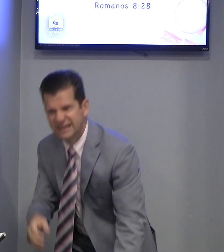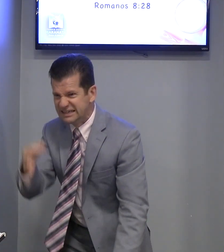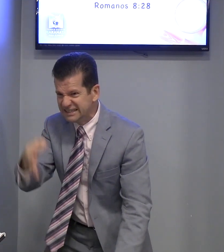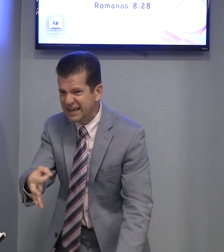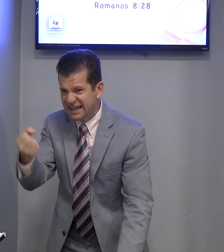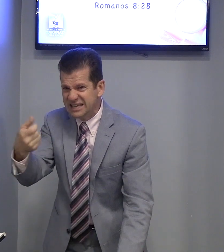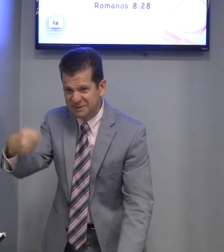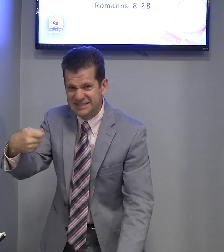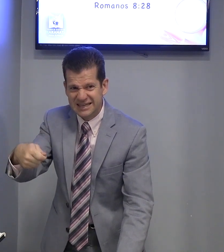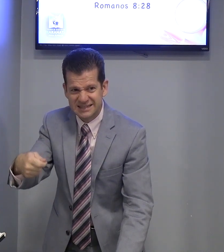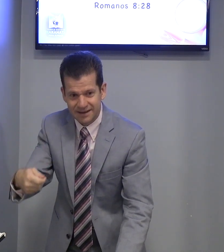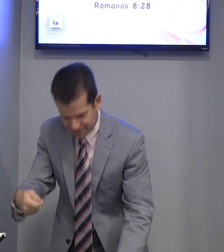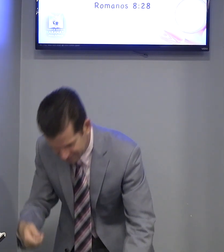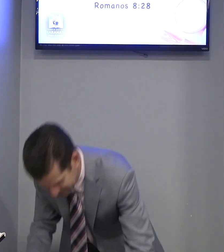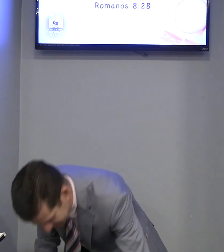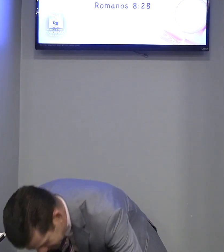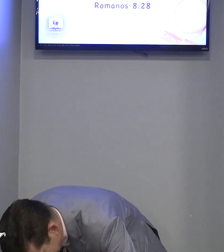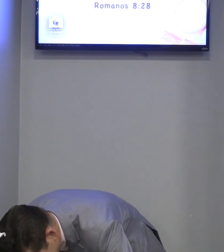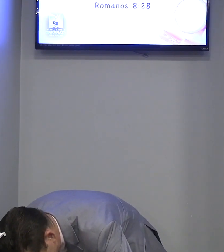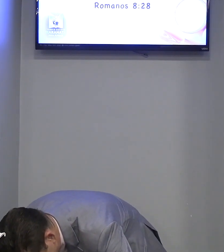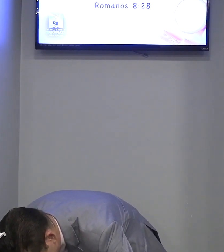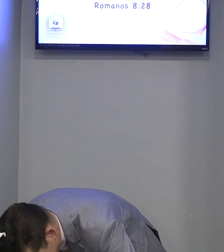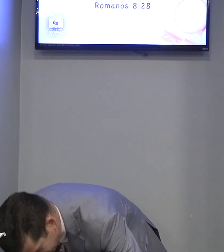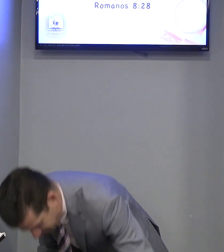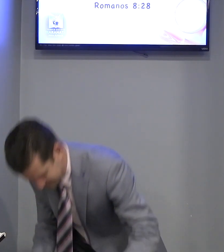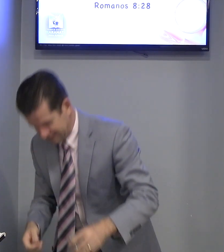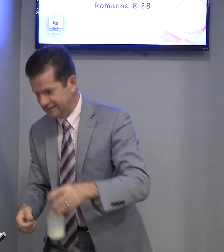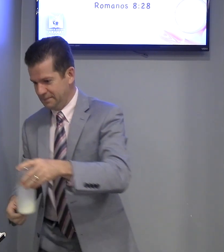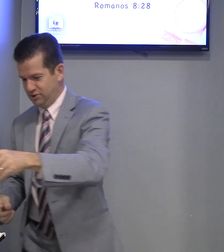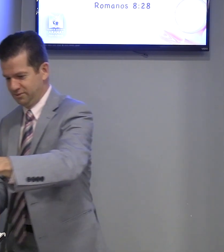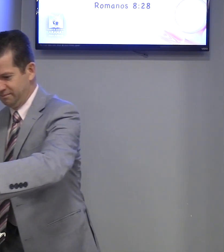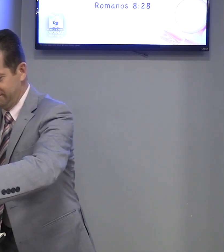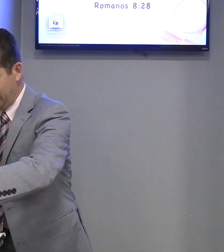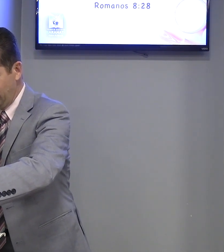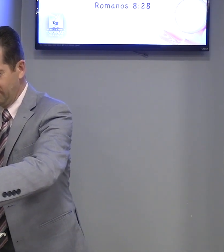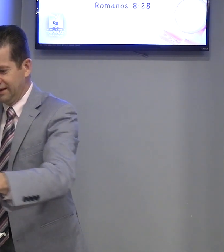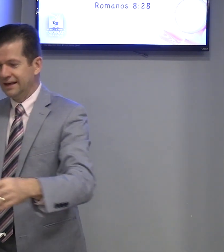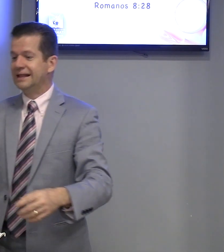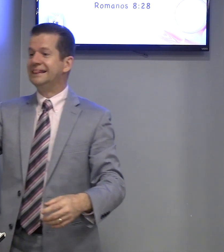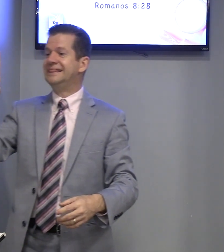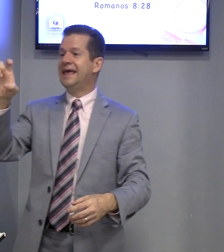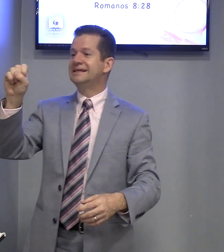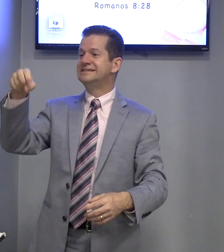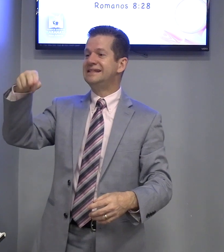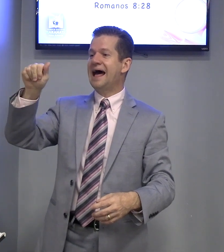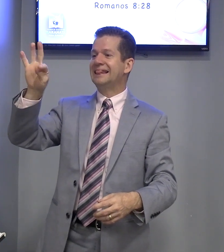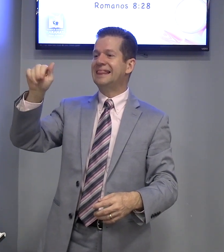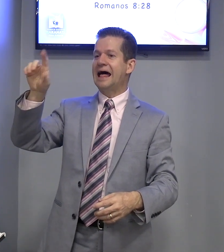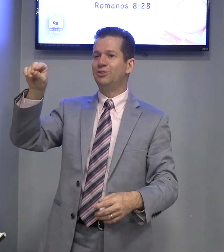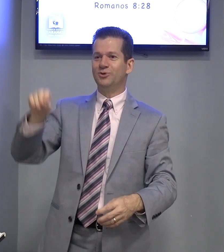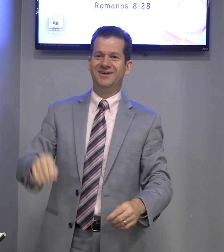Certeza? Leite precisa? Leite. Ó, esse aqui está meio desnatado.